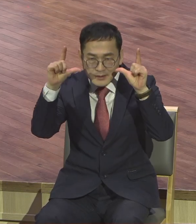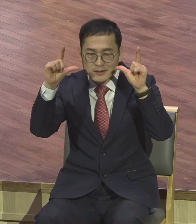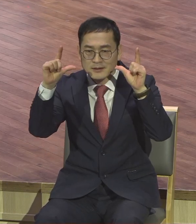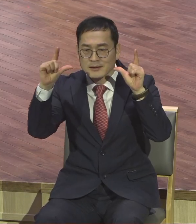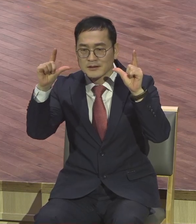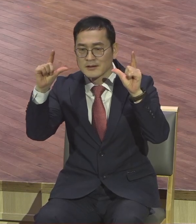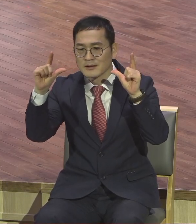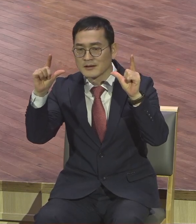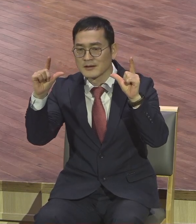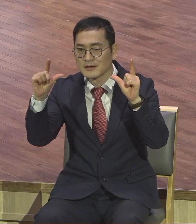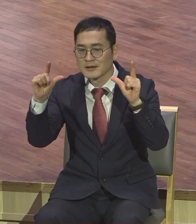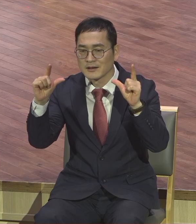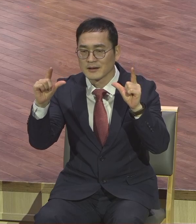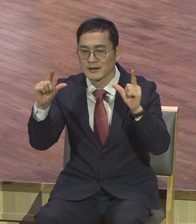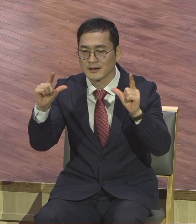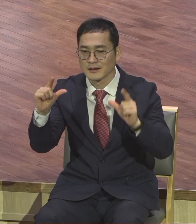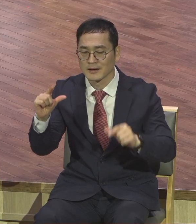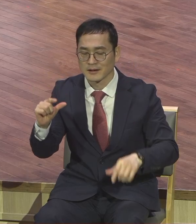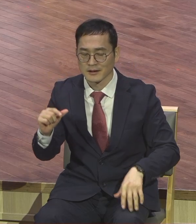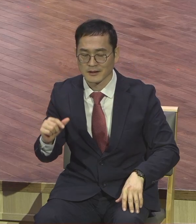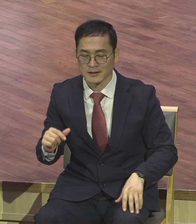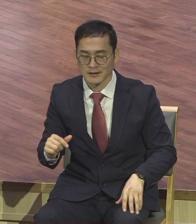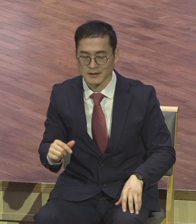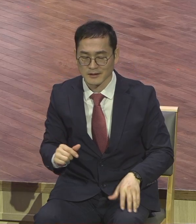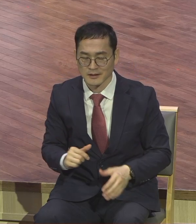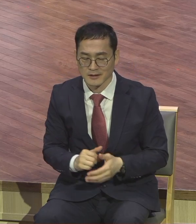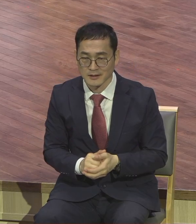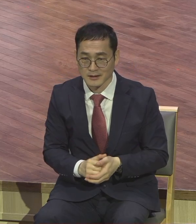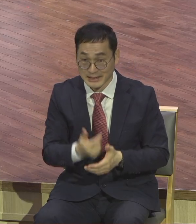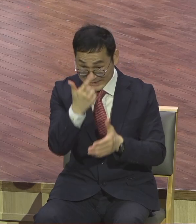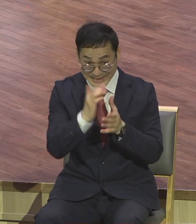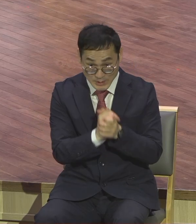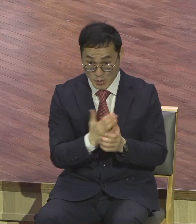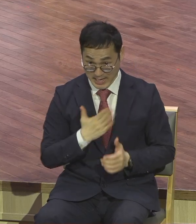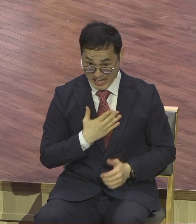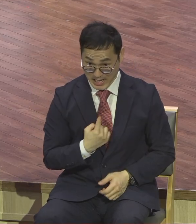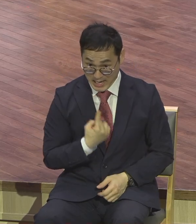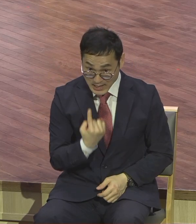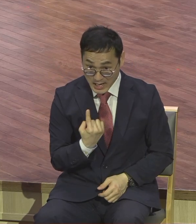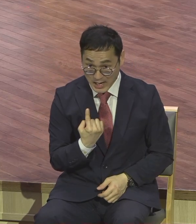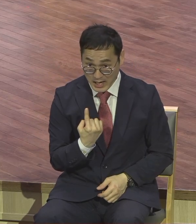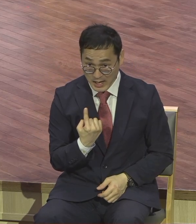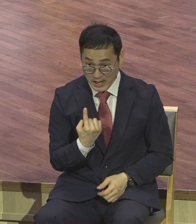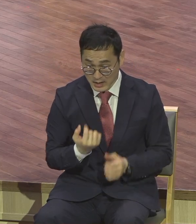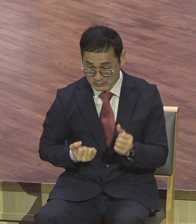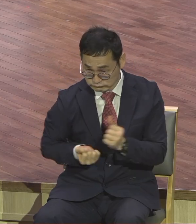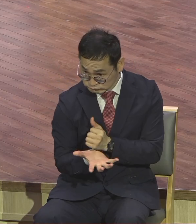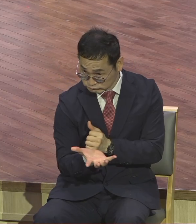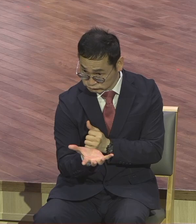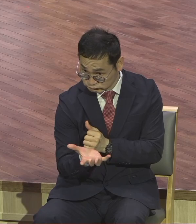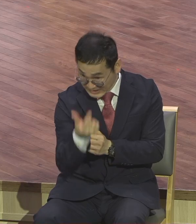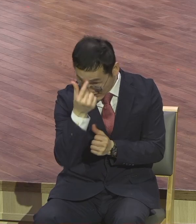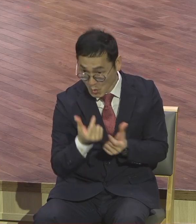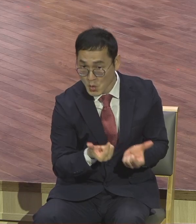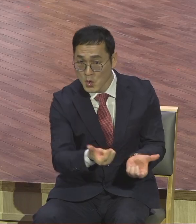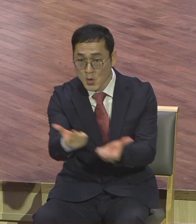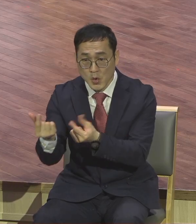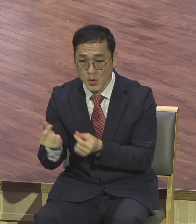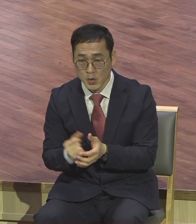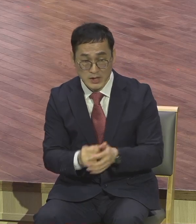내 하나가 그렇게 기도운동 하는 게 기도운동의 교회를 나고 내 하나가 전도하는 게 전도운동의 나고 내 하나가 헌신하니까 헌신운동의 교회 팍이